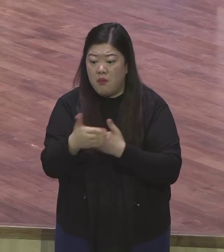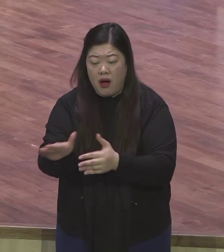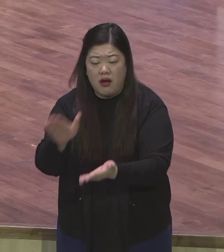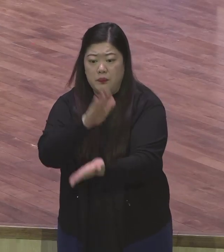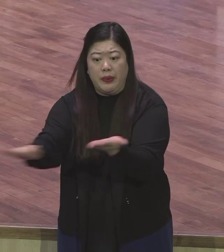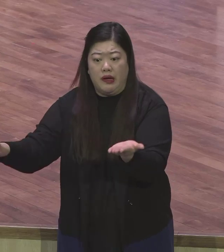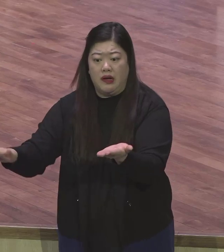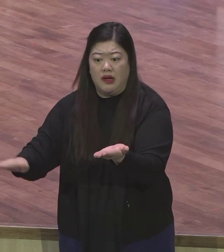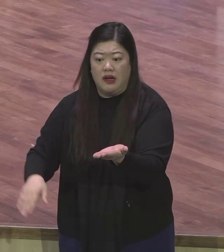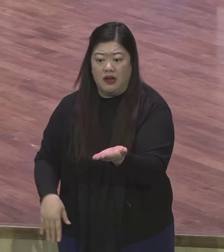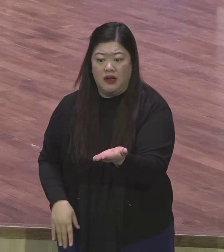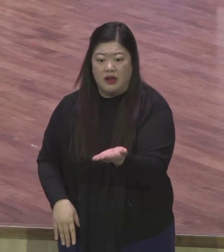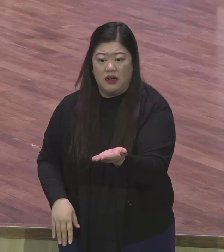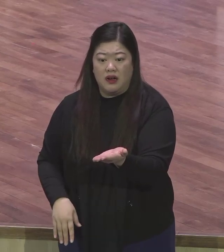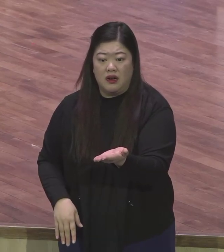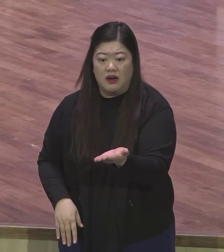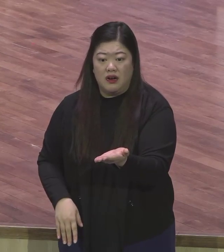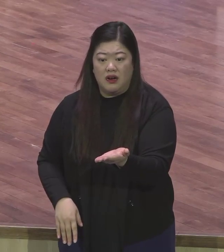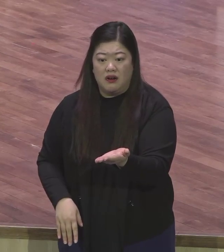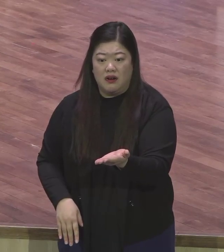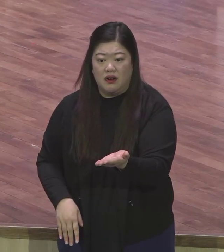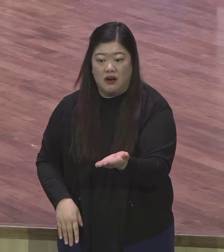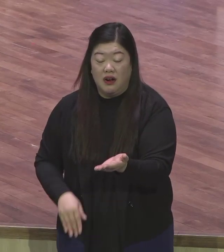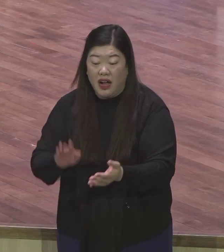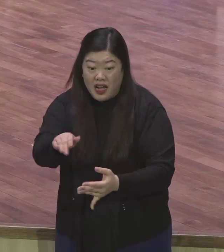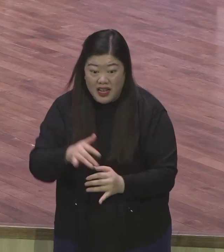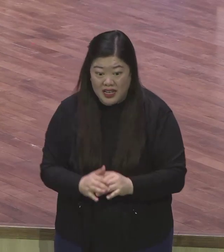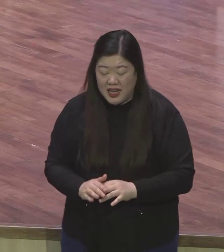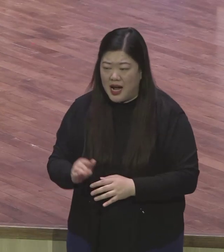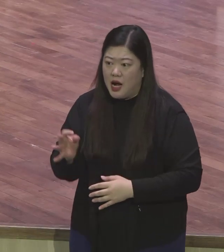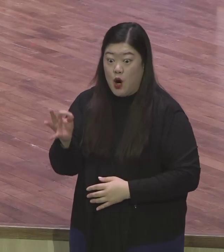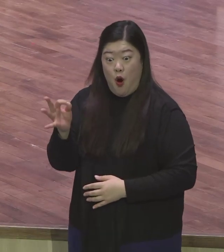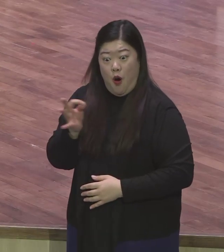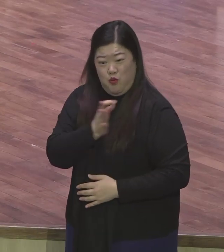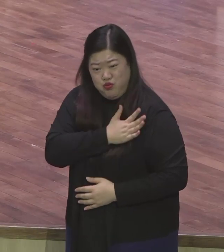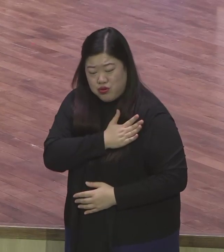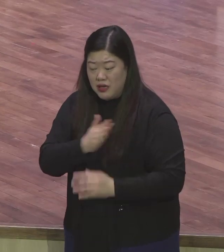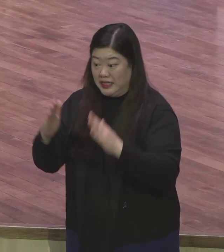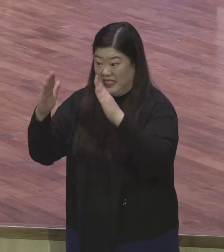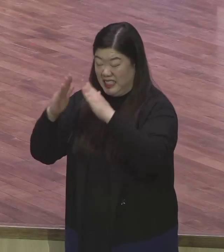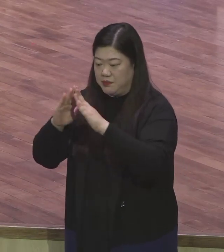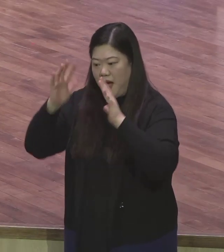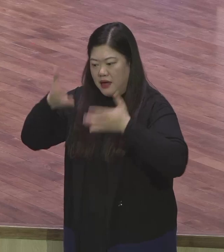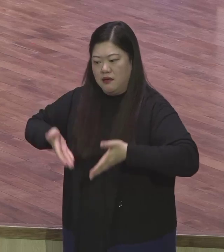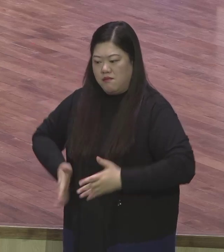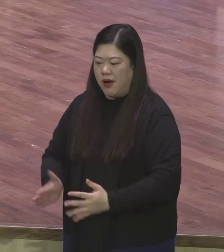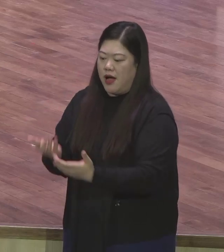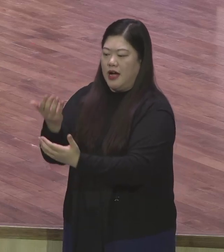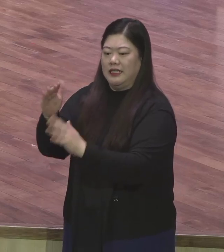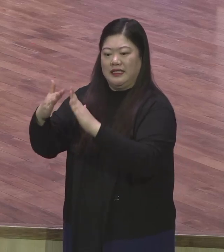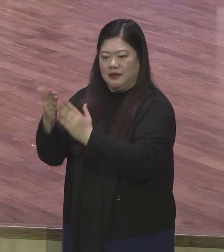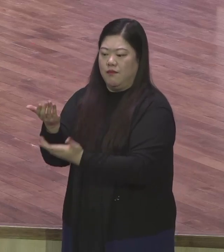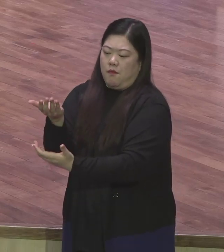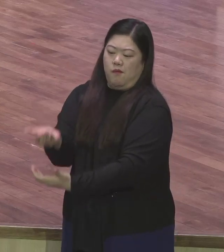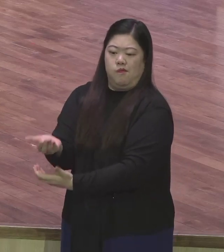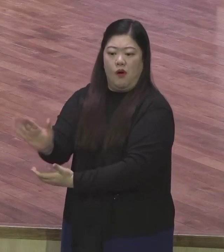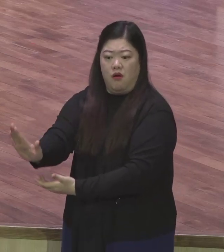낮아지되 크게 낮아졌어요 그것도 모자라가지고 어떻게 해요 십자가에